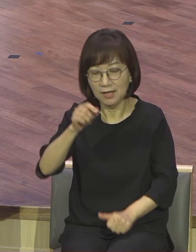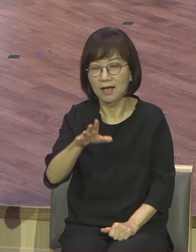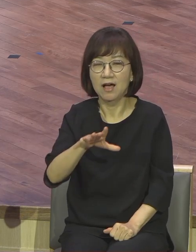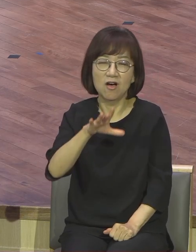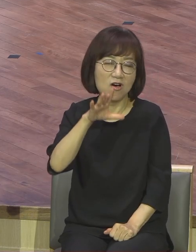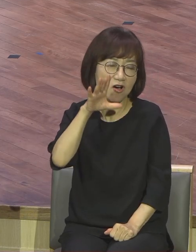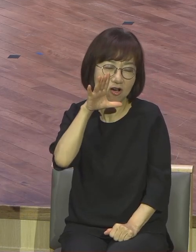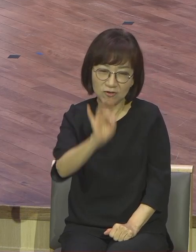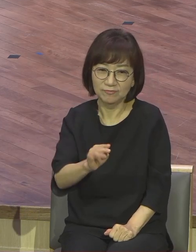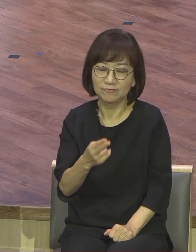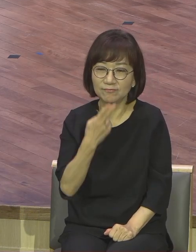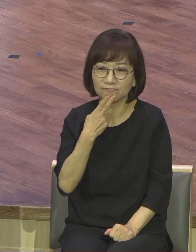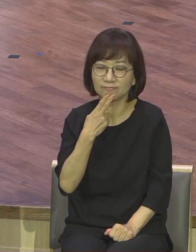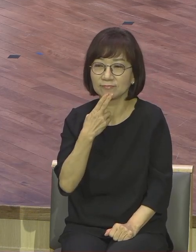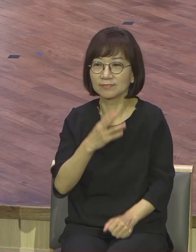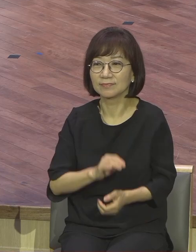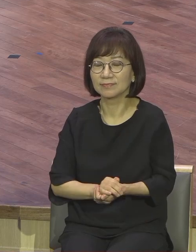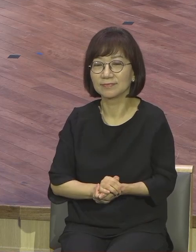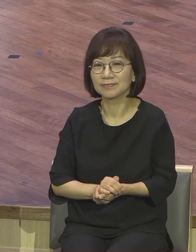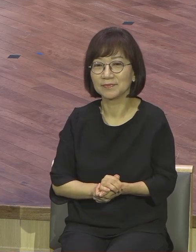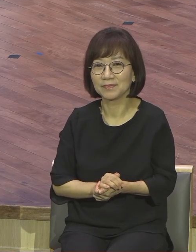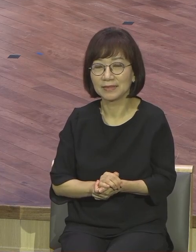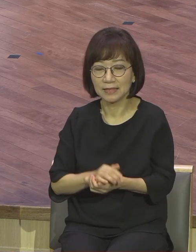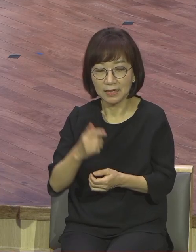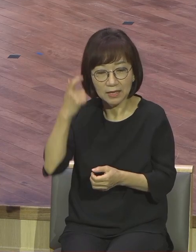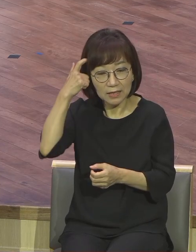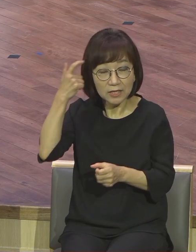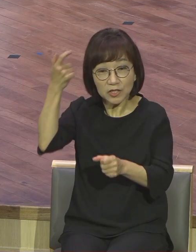영적인 삶은 누구도 대신해 줄 수가 없습니다.